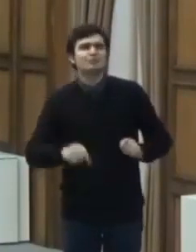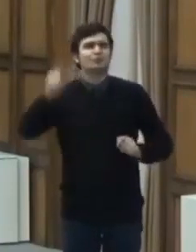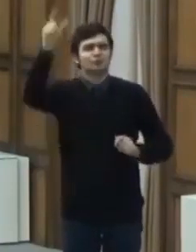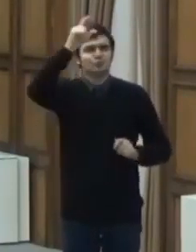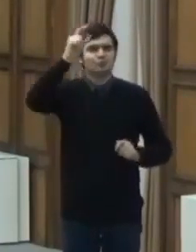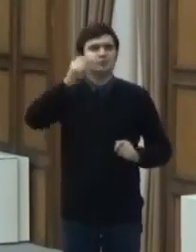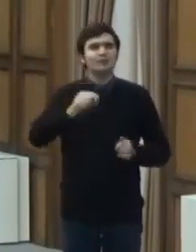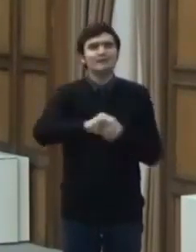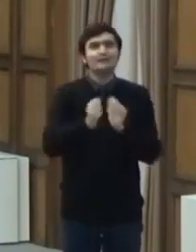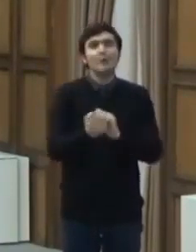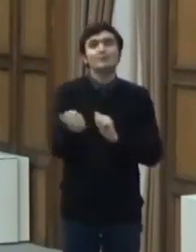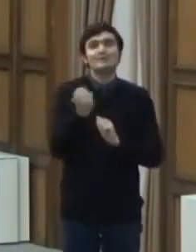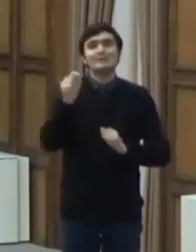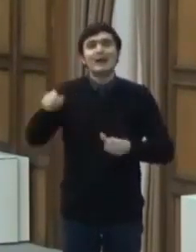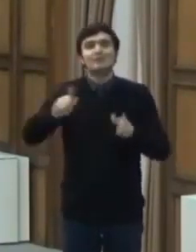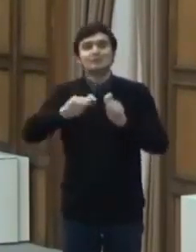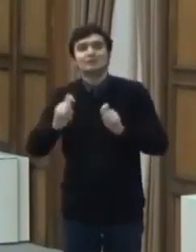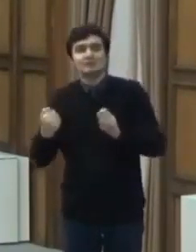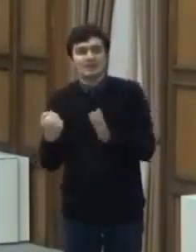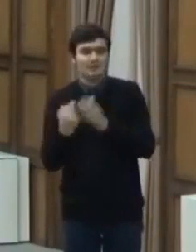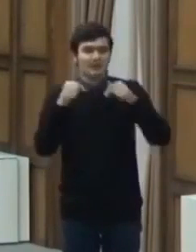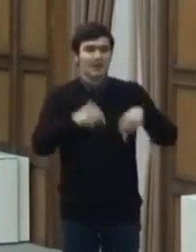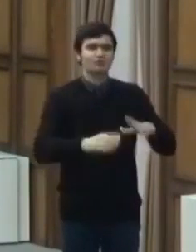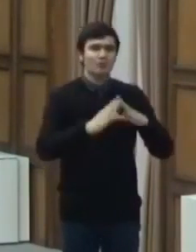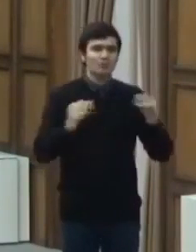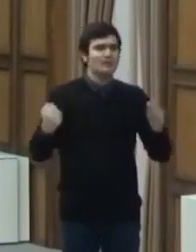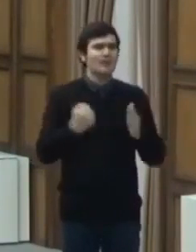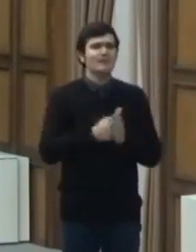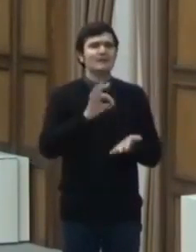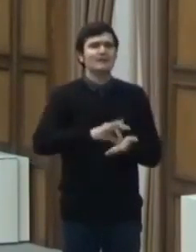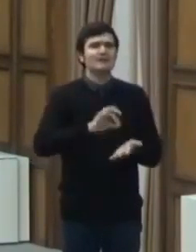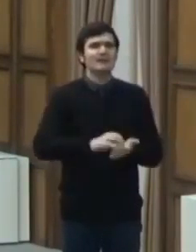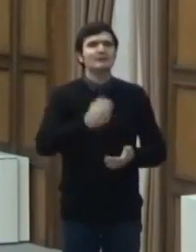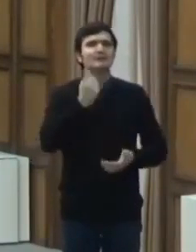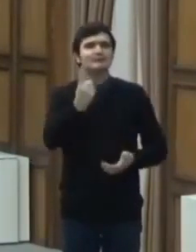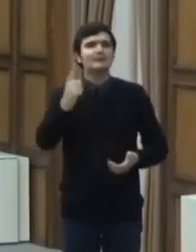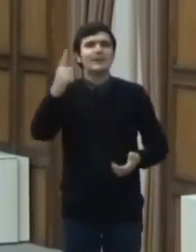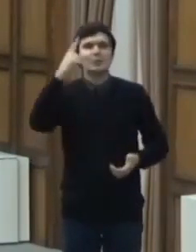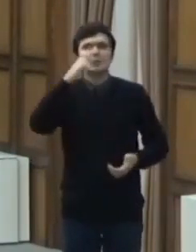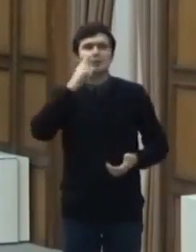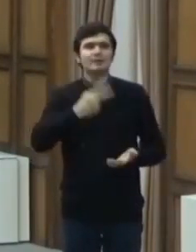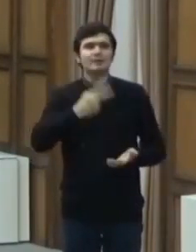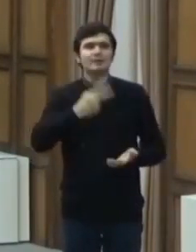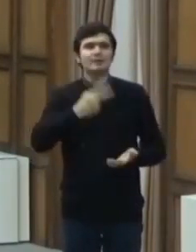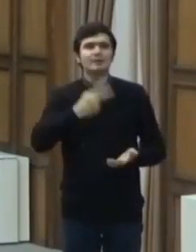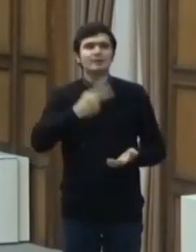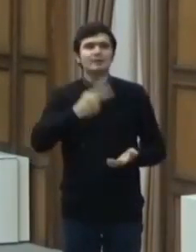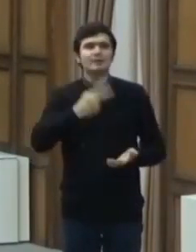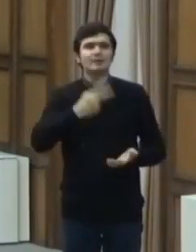Turcia și din aceste țări către România până în data de 1 iunie 2020.